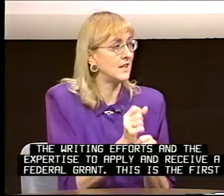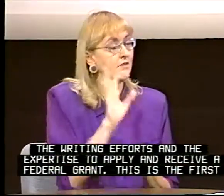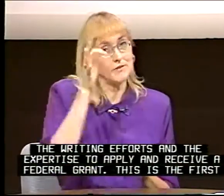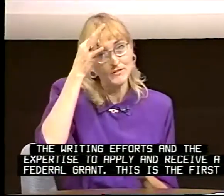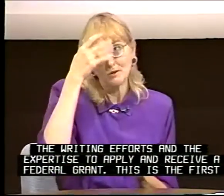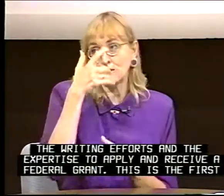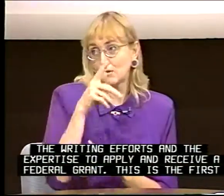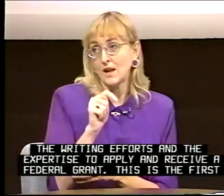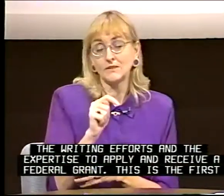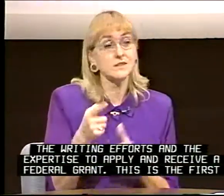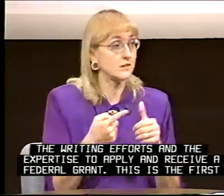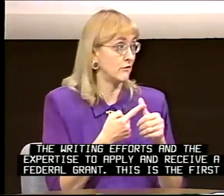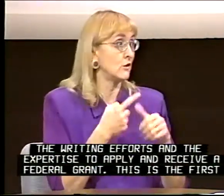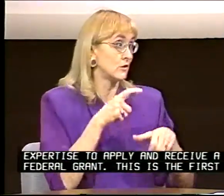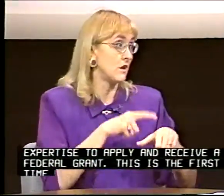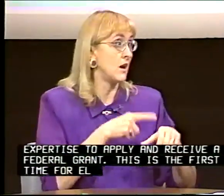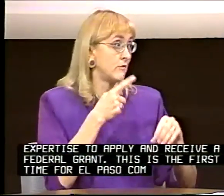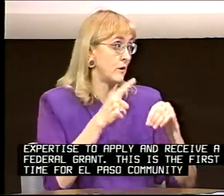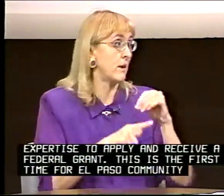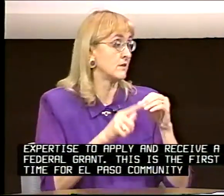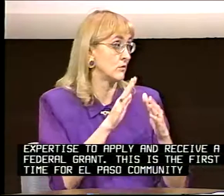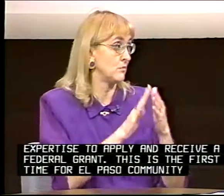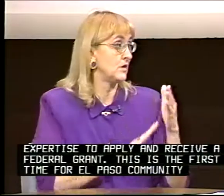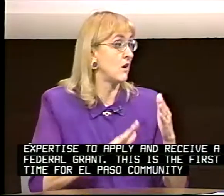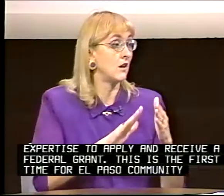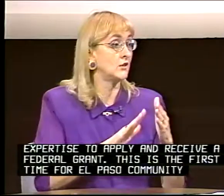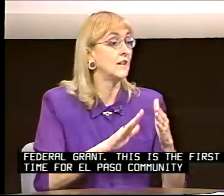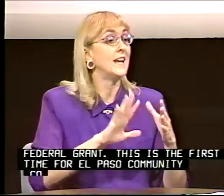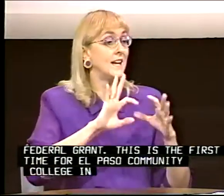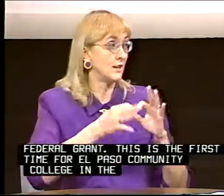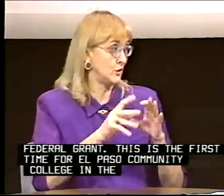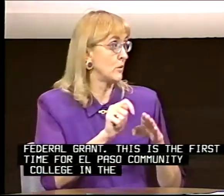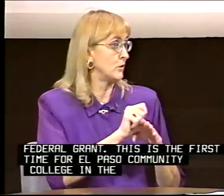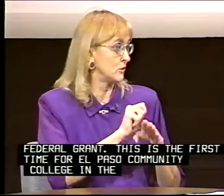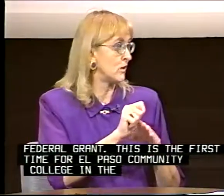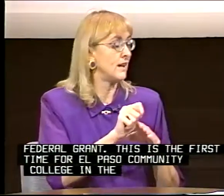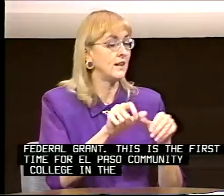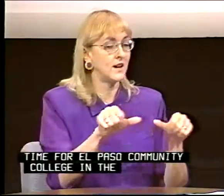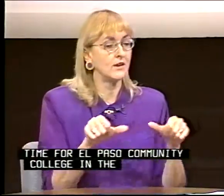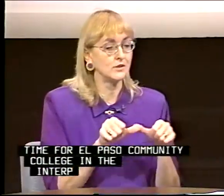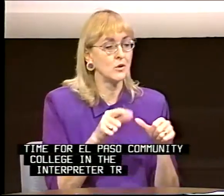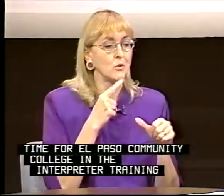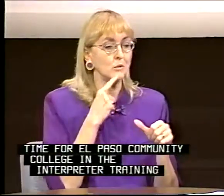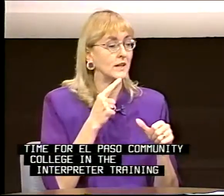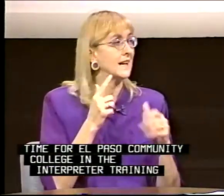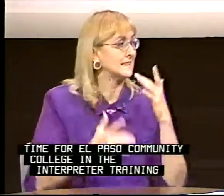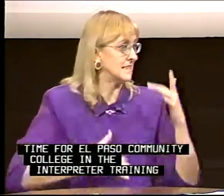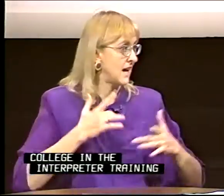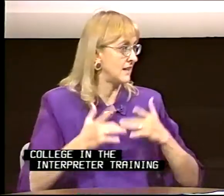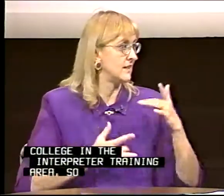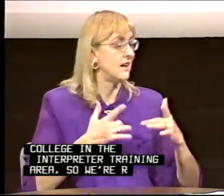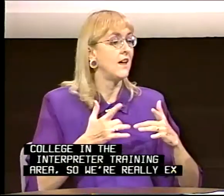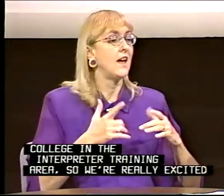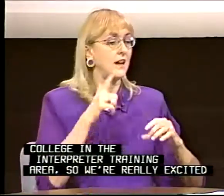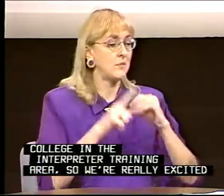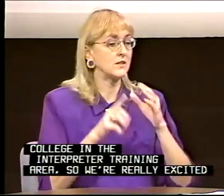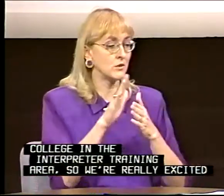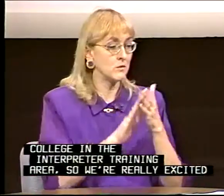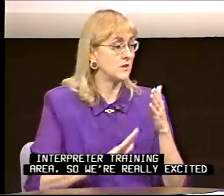a federal grant. This is the first time for El Paso Community College in an interpreter training area, so we're really excited at El Paso Community